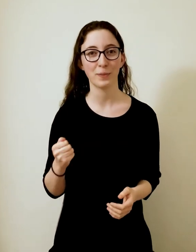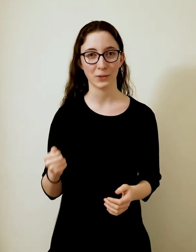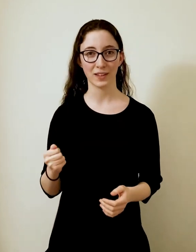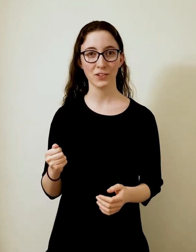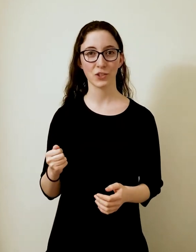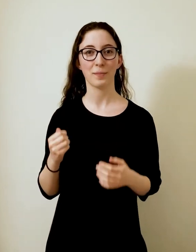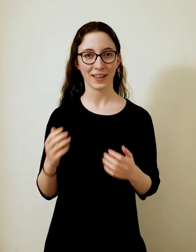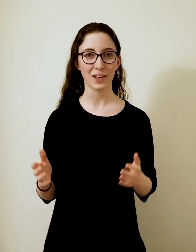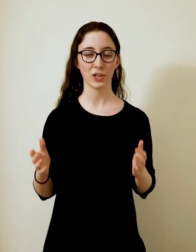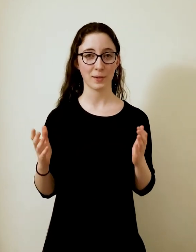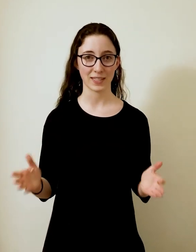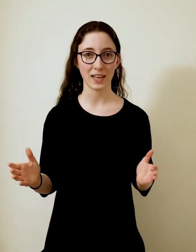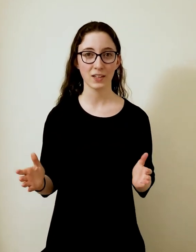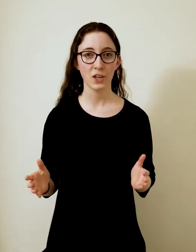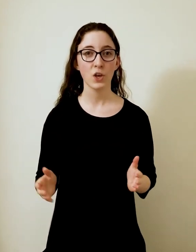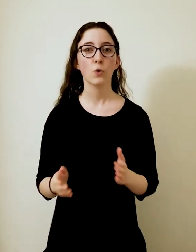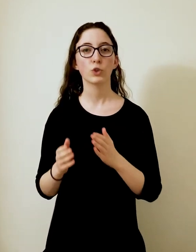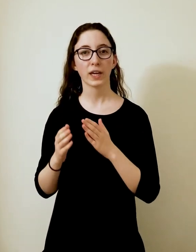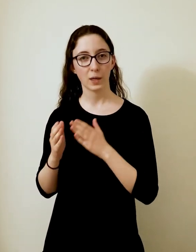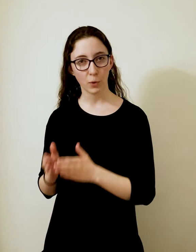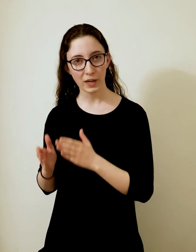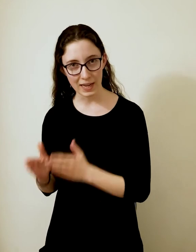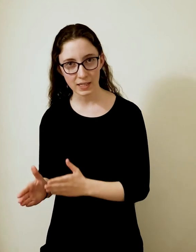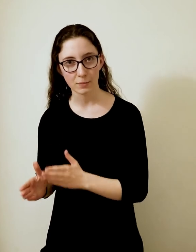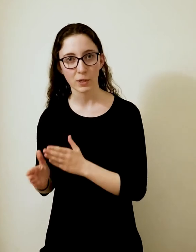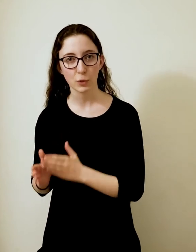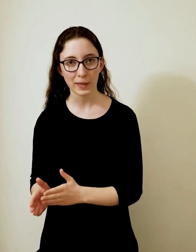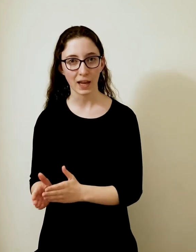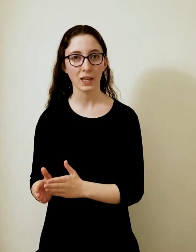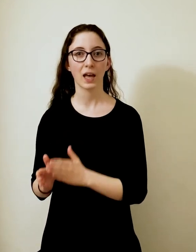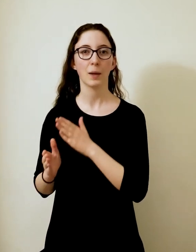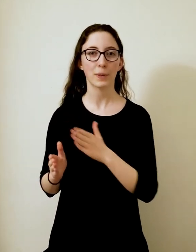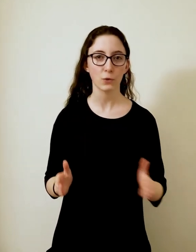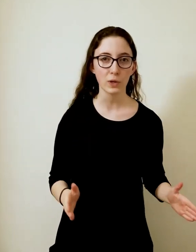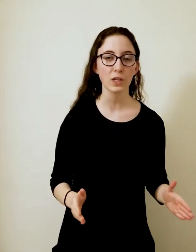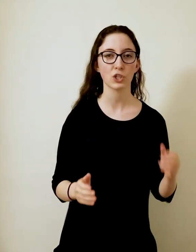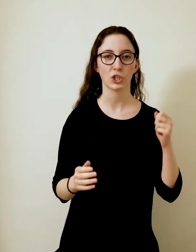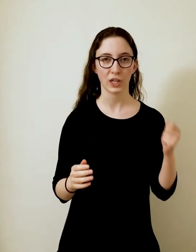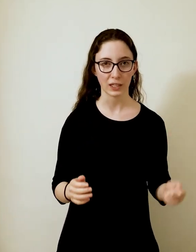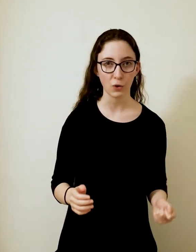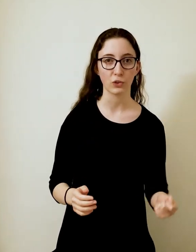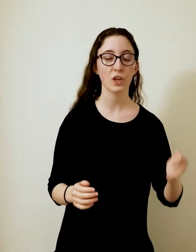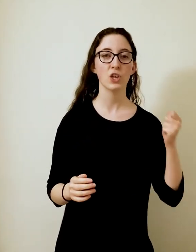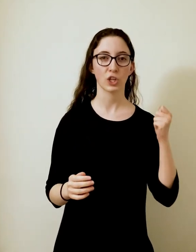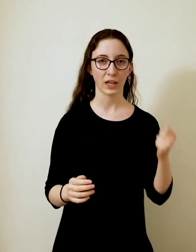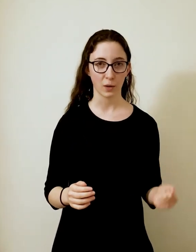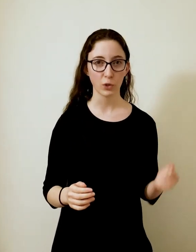ביותר שהמחקר שלי מצא הוא שחלבון אס משפיע על הפינוי של שעריות של רקמות